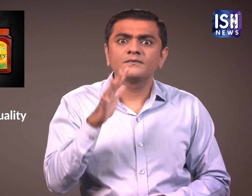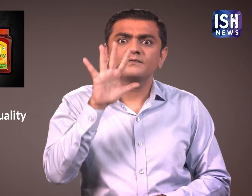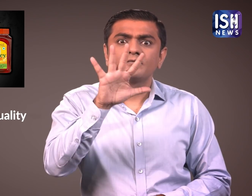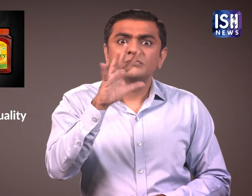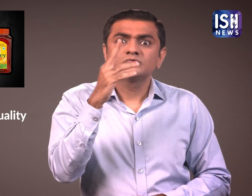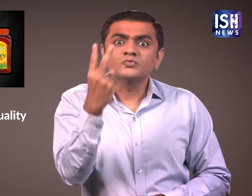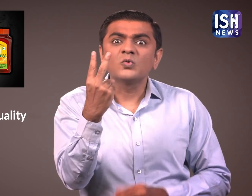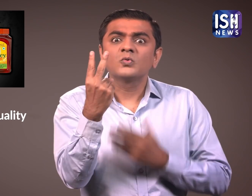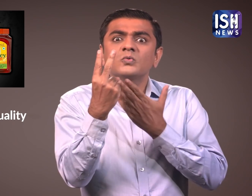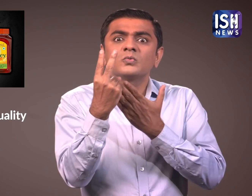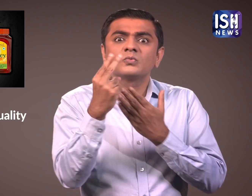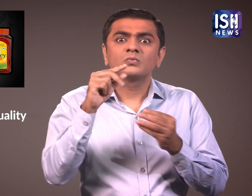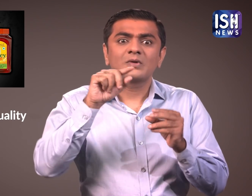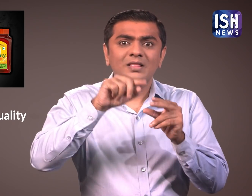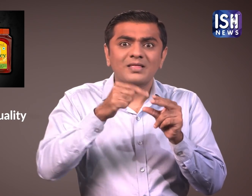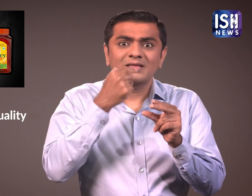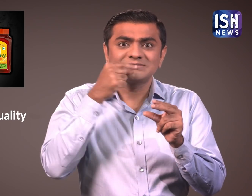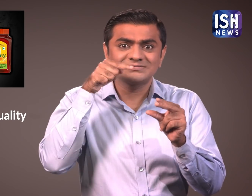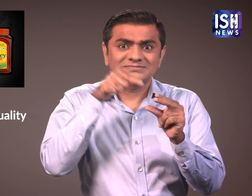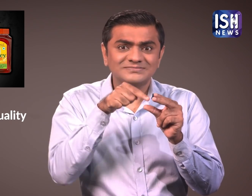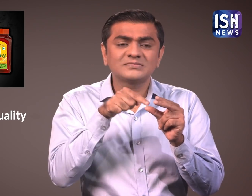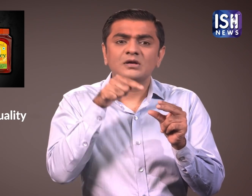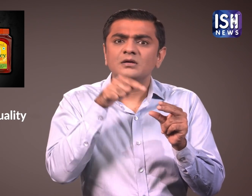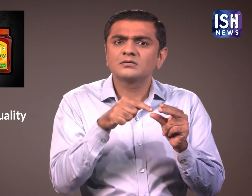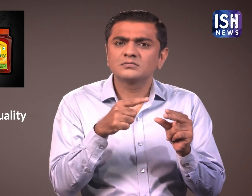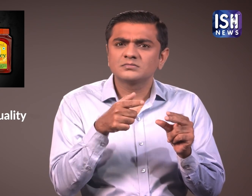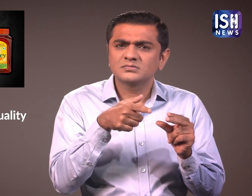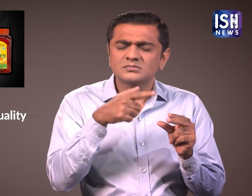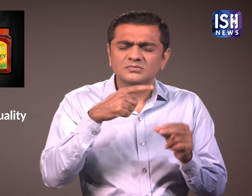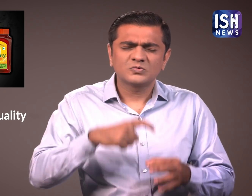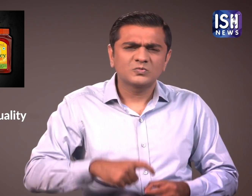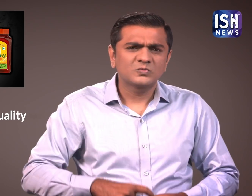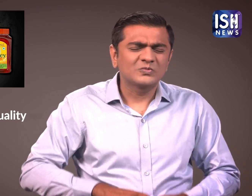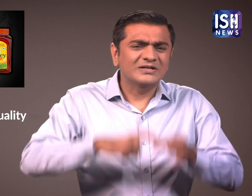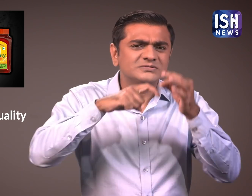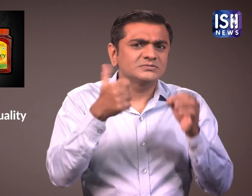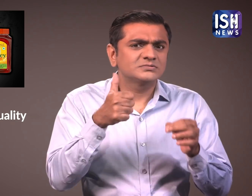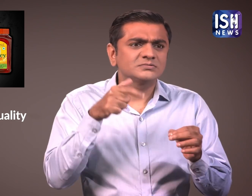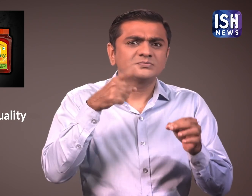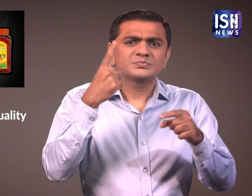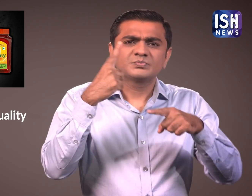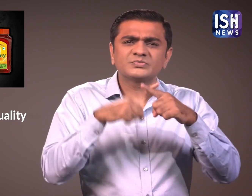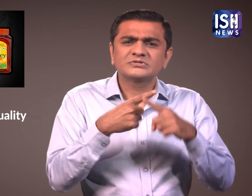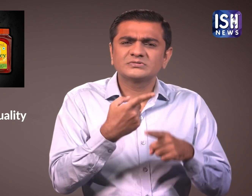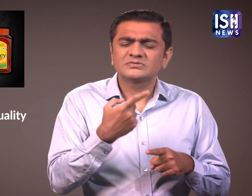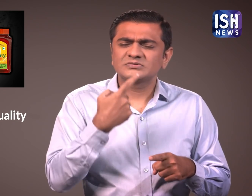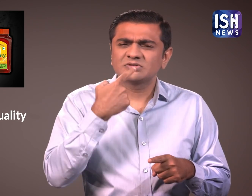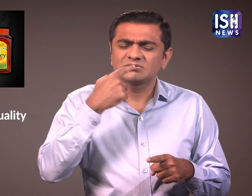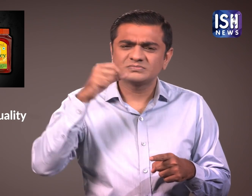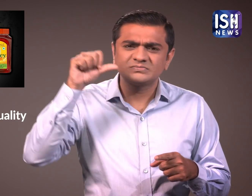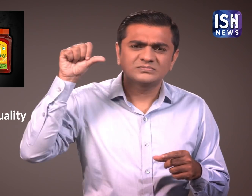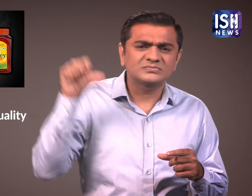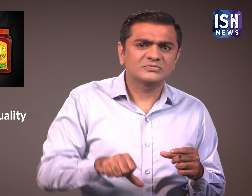86 नमूनों में से 52 नमूने कम गुनवत्ता के पाए गए। यह बहुत चौकाने वाली